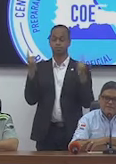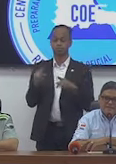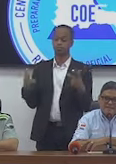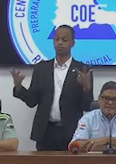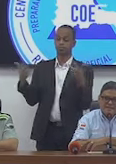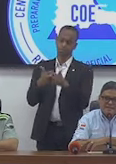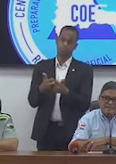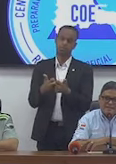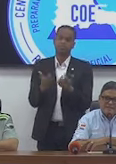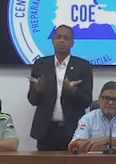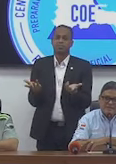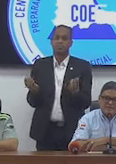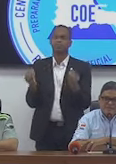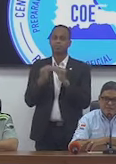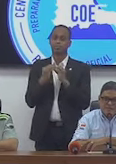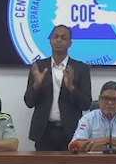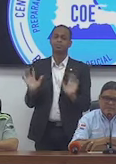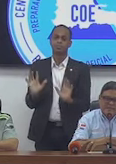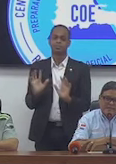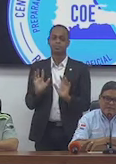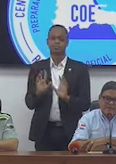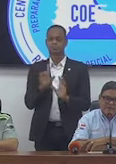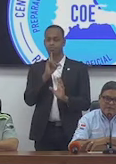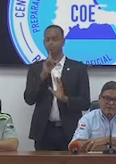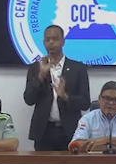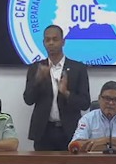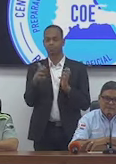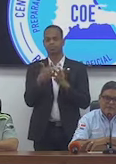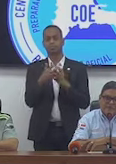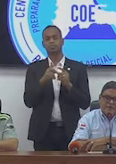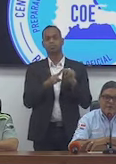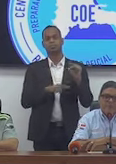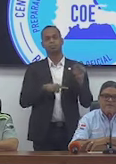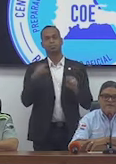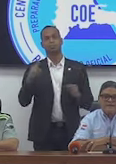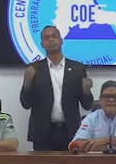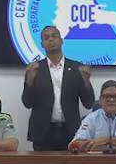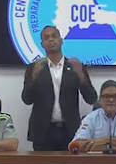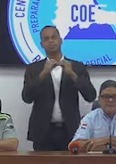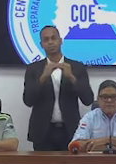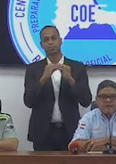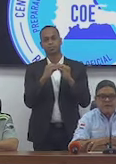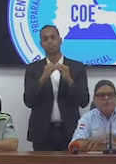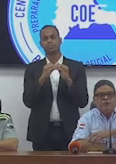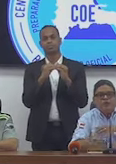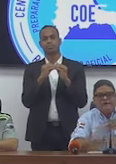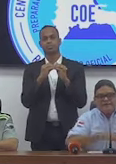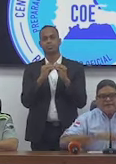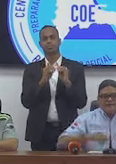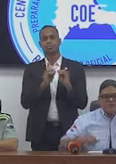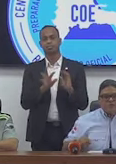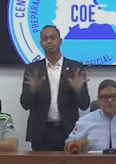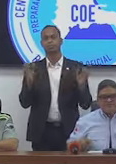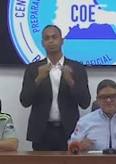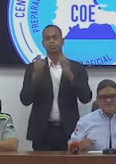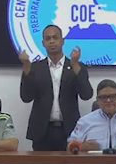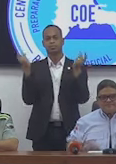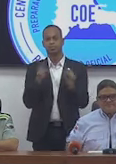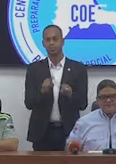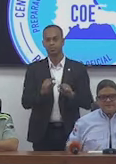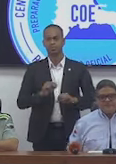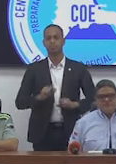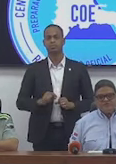que ocurran más accidentes de tránsito es un tema estadístico. Ante mayor movilidad, pues mayor probabilidad de que ocurran.